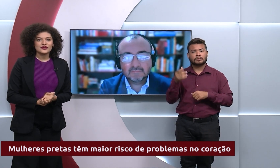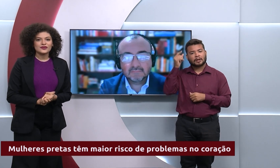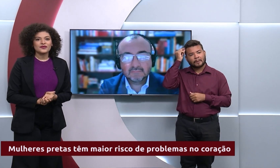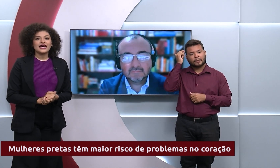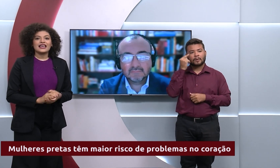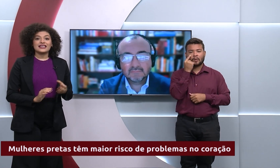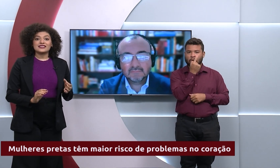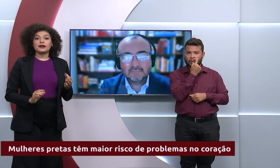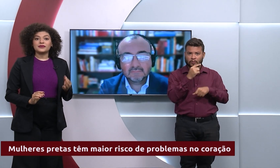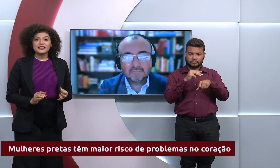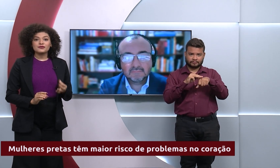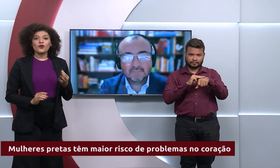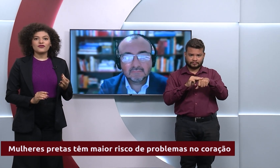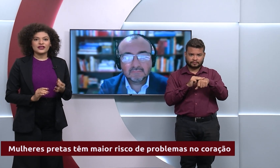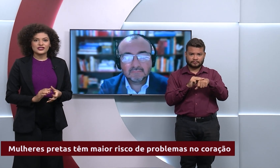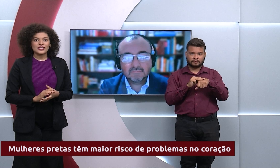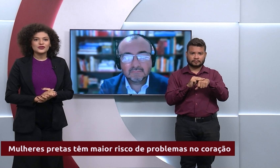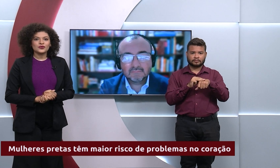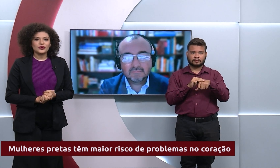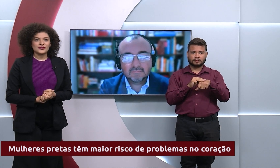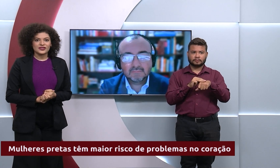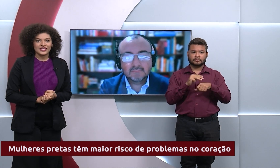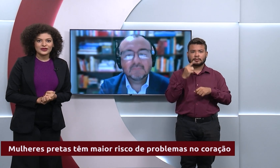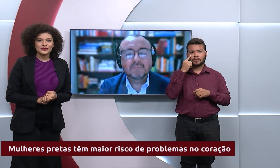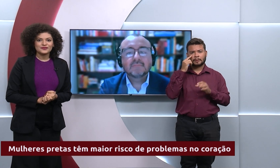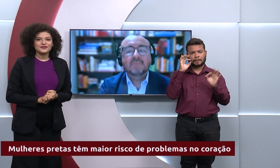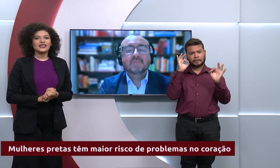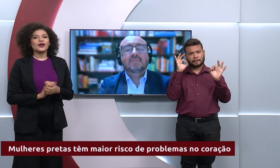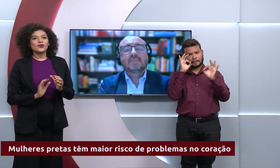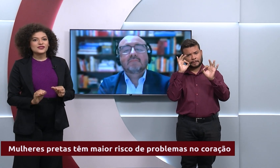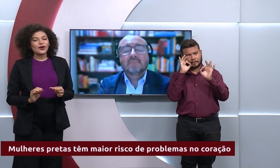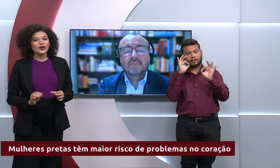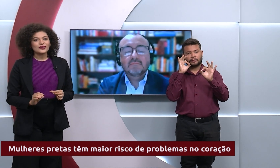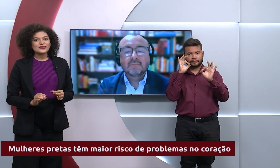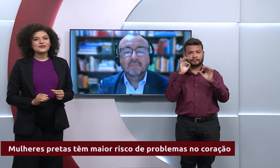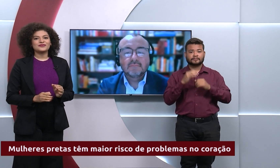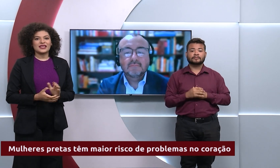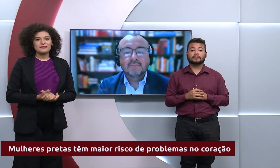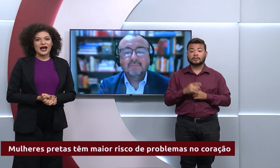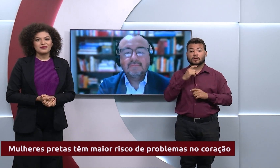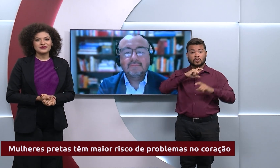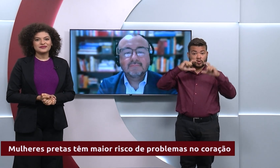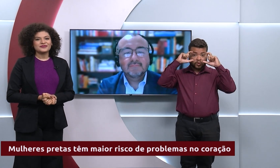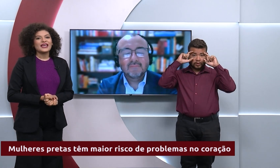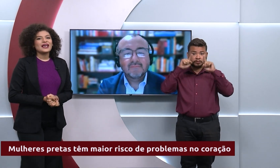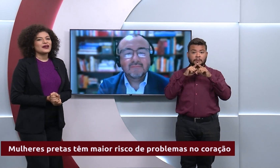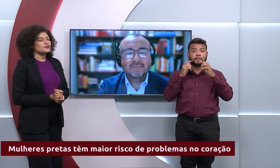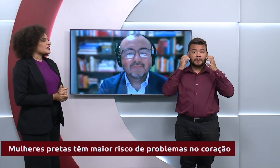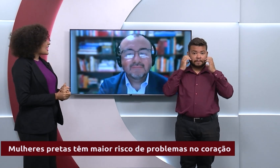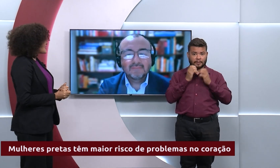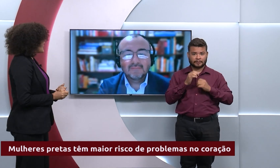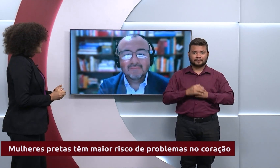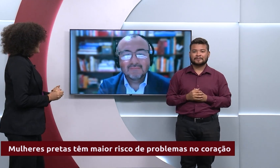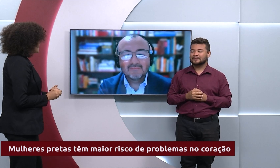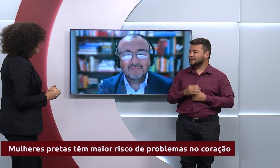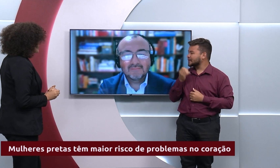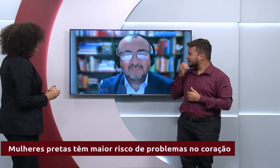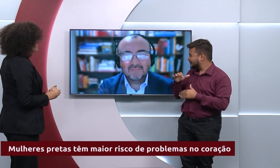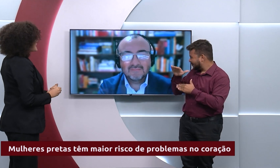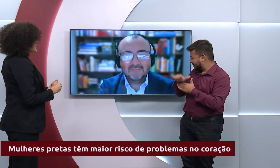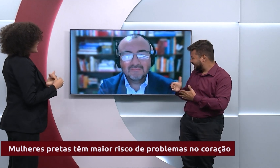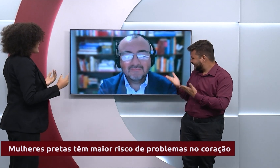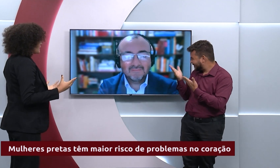castanhos, estrabismo convergente no olho esquerdo, usa óculos e barba. Boa tarde, doutor